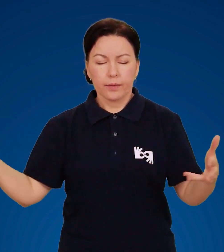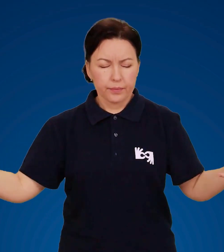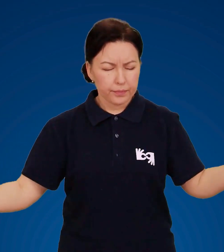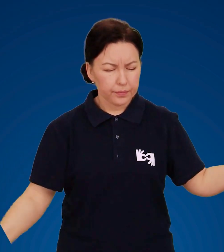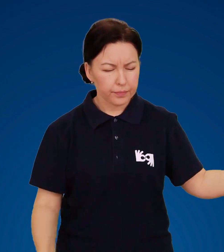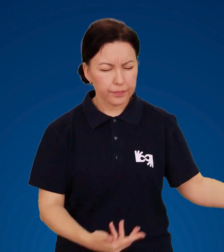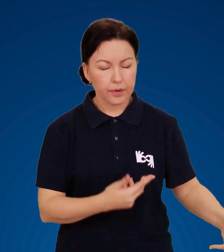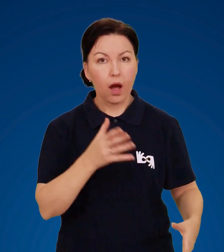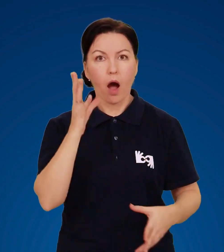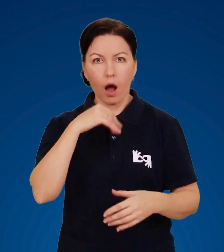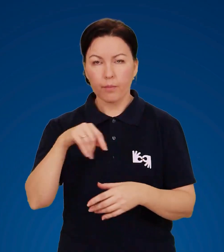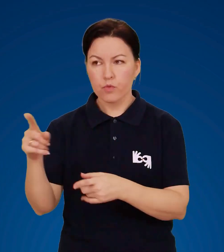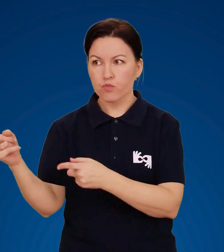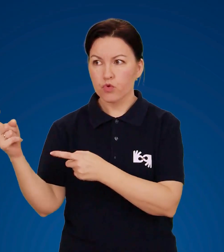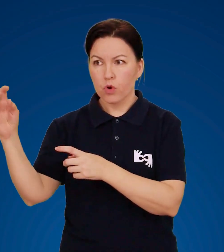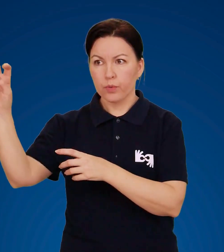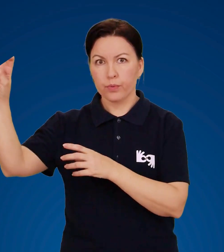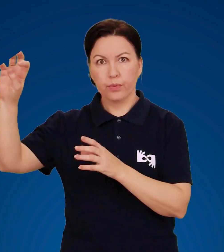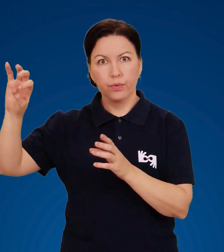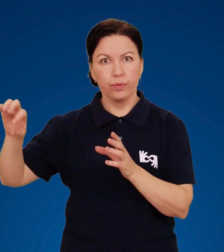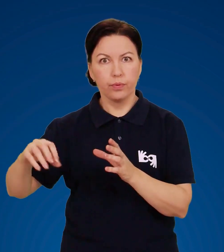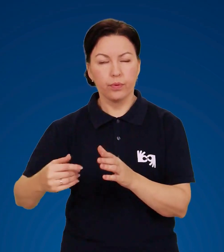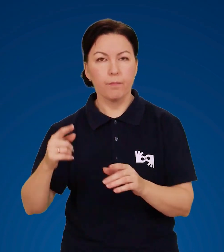можуть затягти у приміщення блискавку.